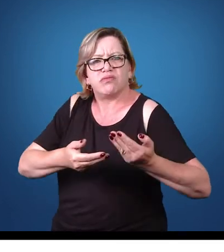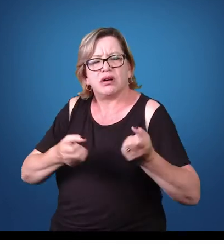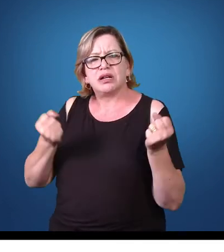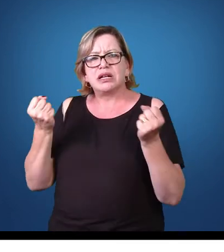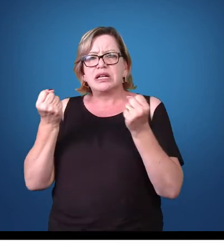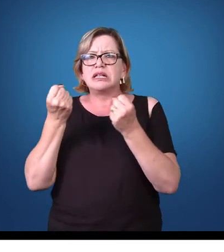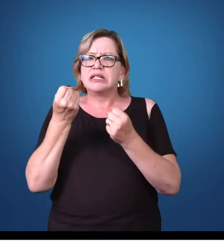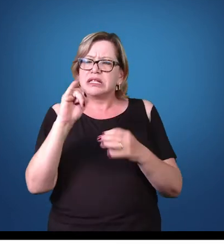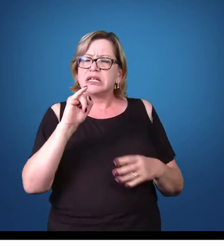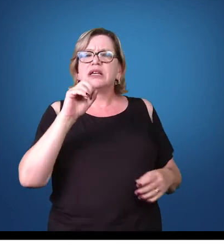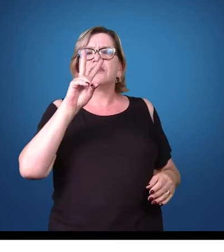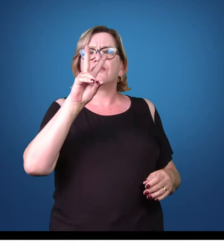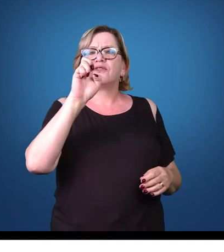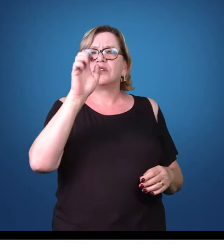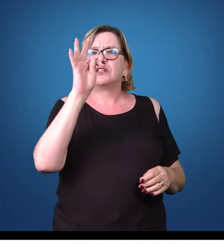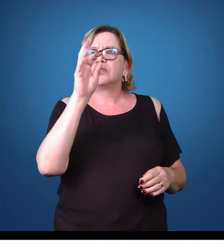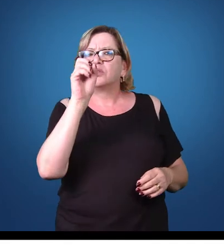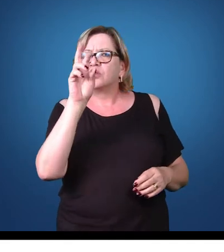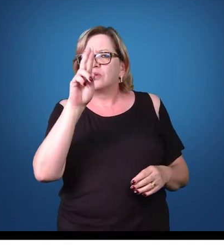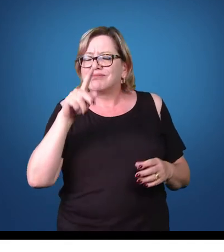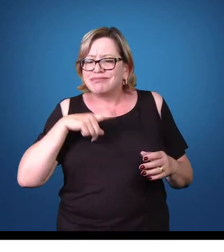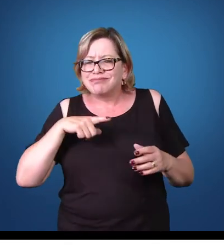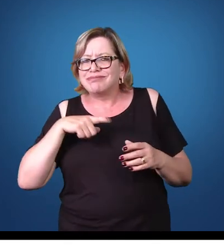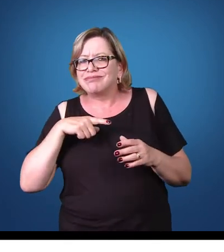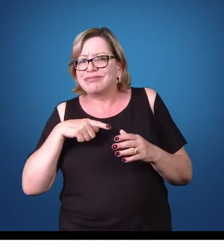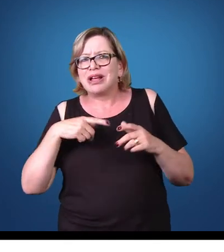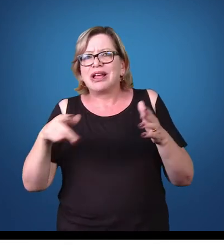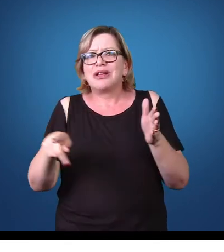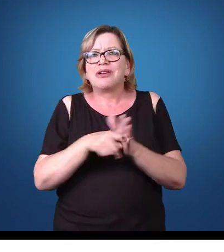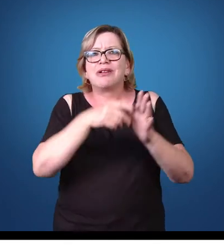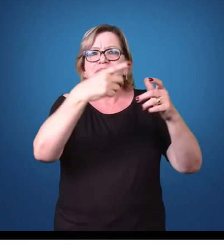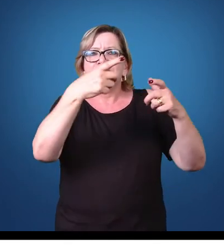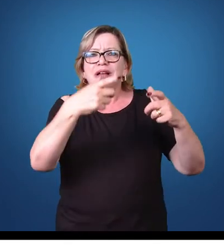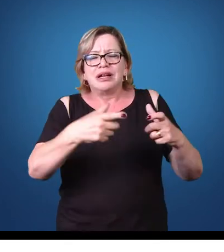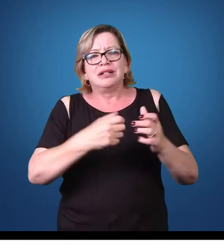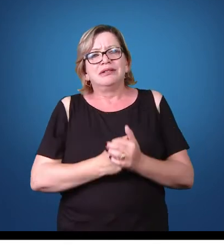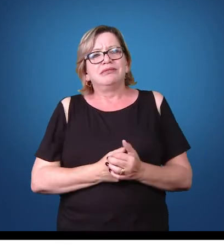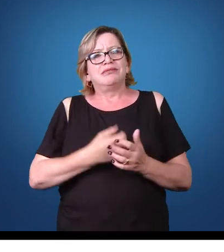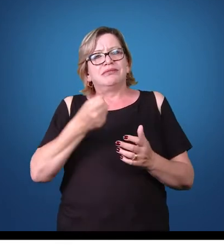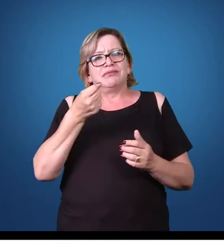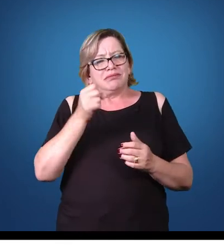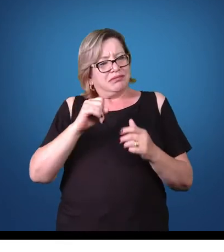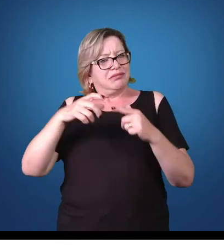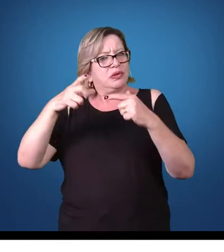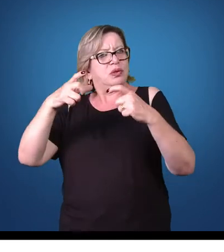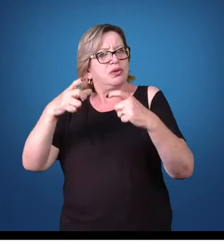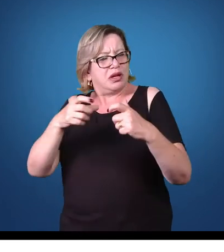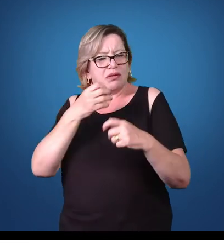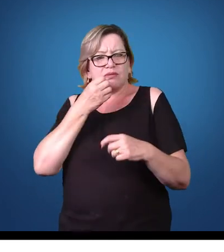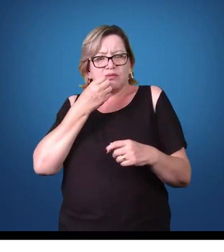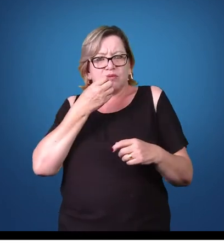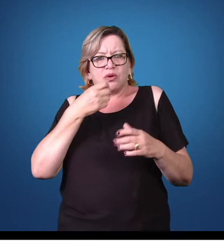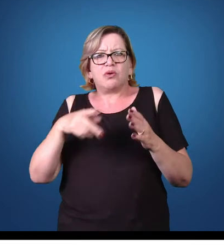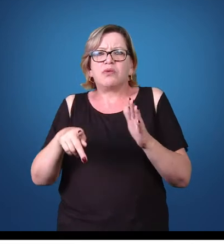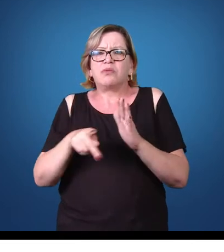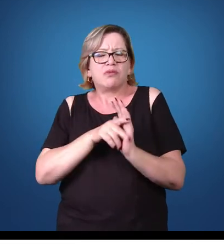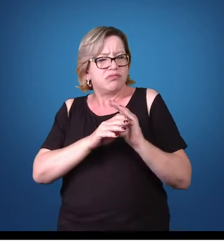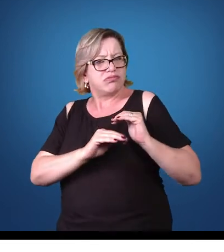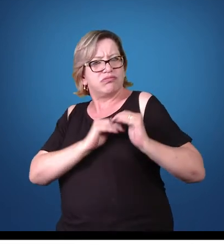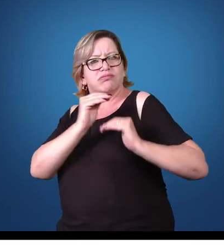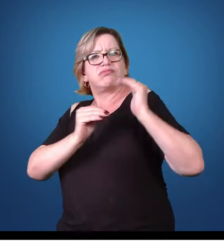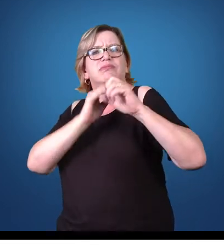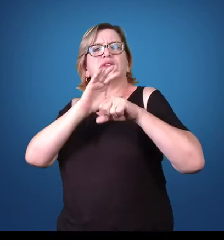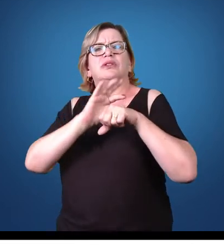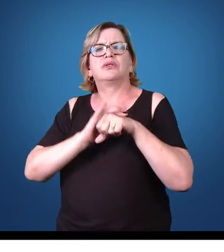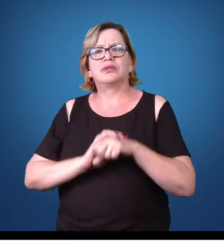se esse vetor está presente no local, se aquele local é um local propício para o seu desenvolvimento.